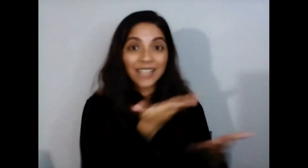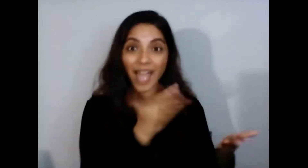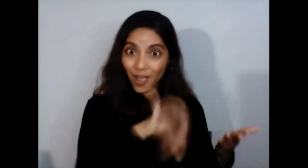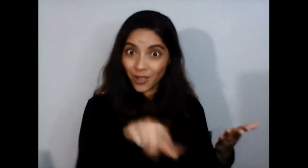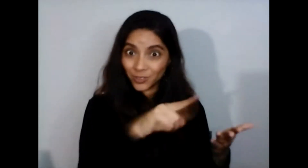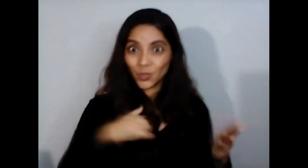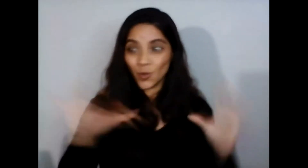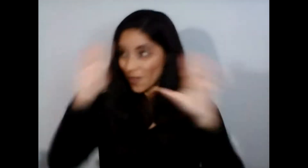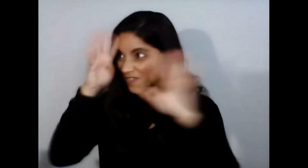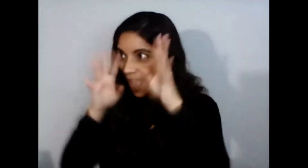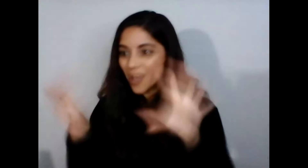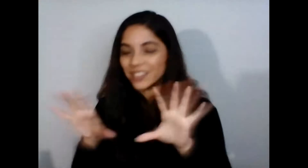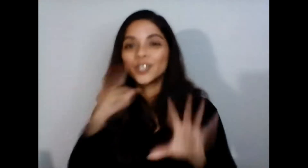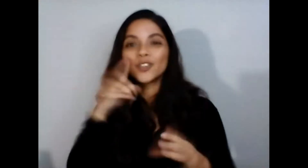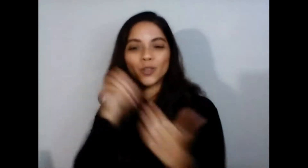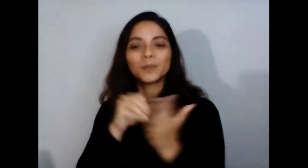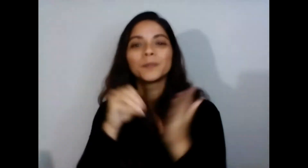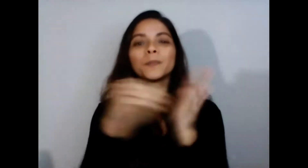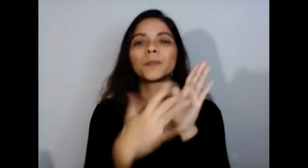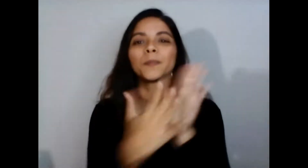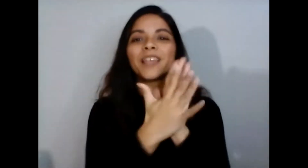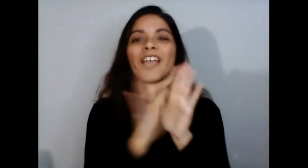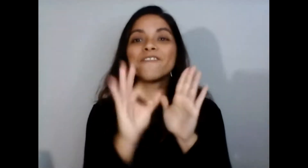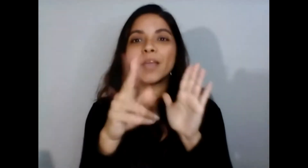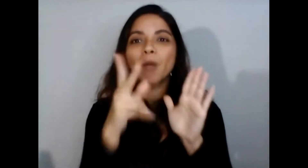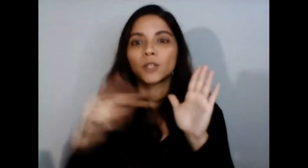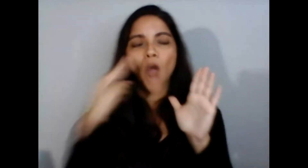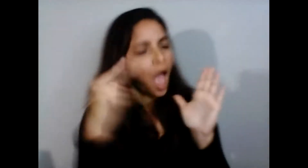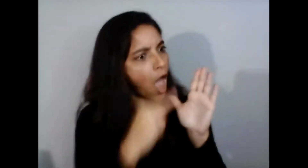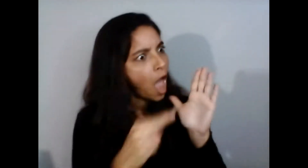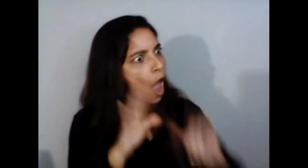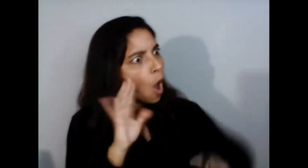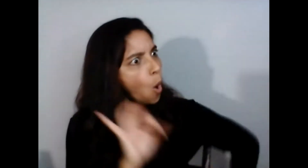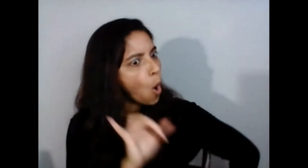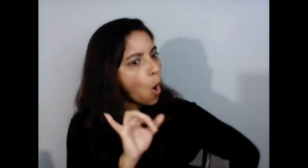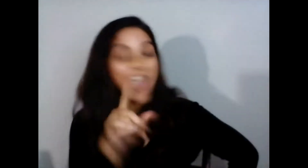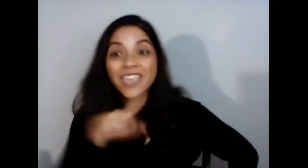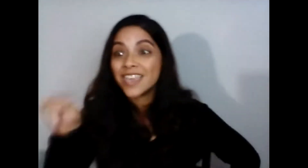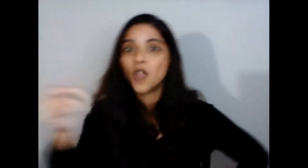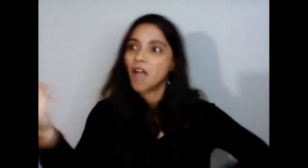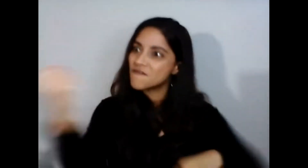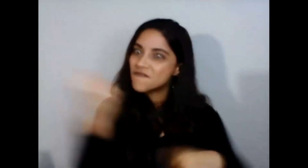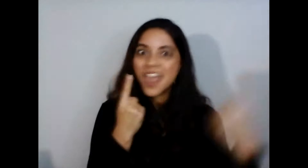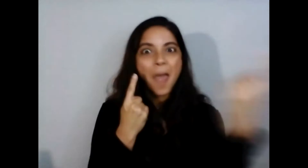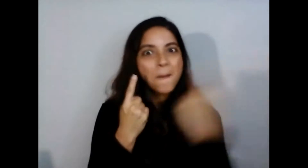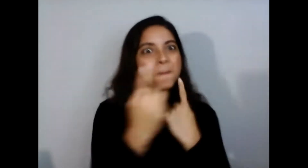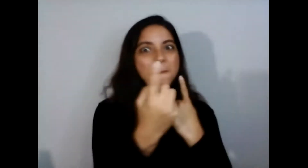estado uniendo y otras organizaciones pues también han venido a la comunidad que es algo que también podemos utilizar